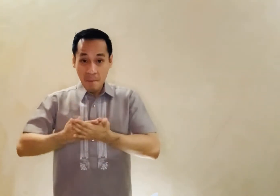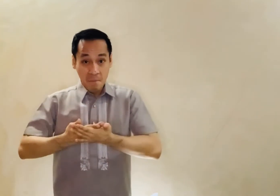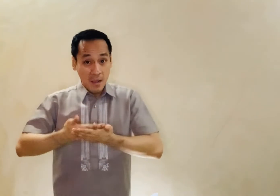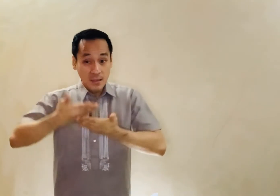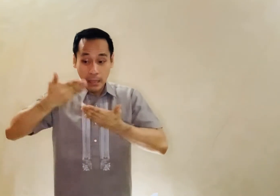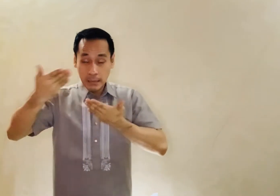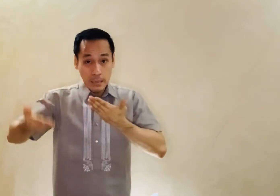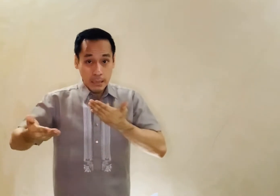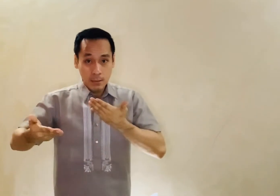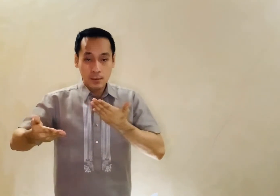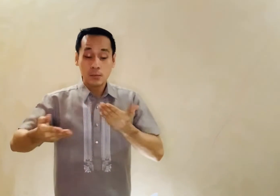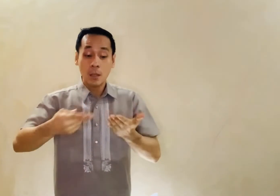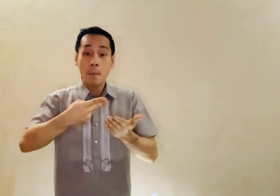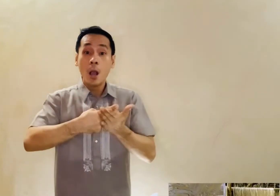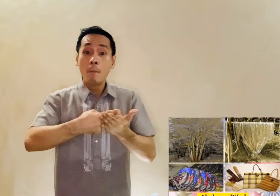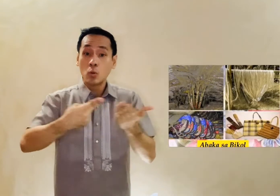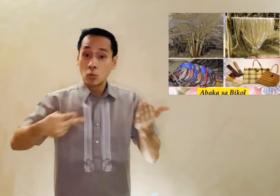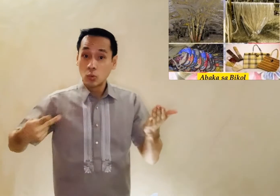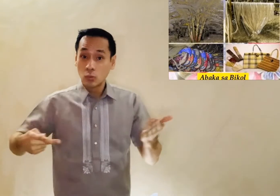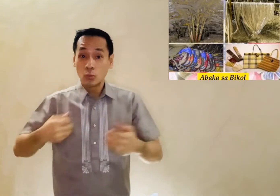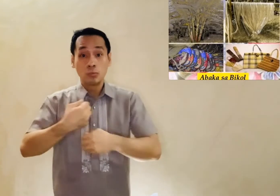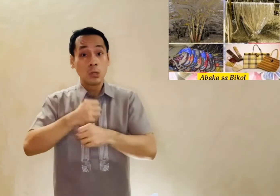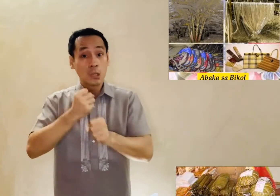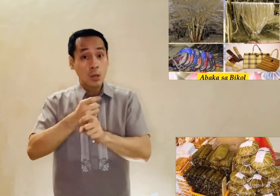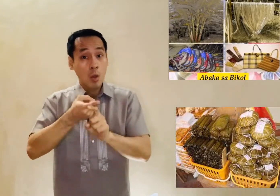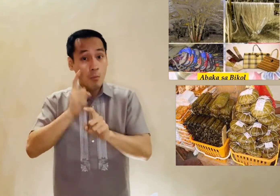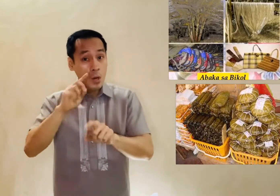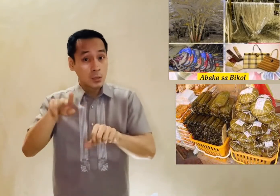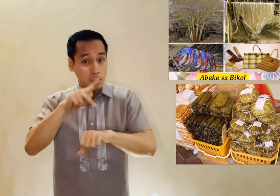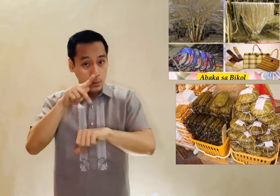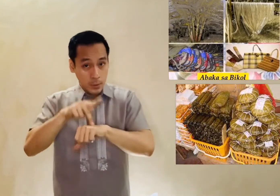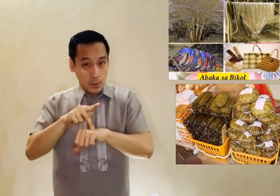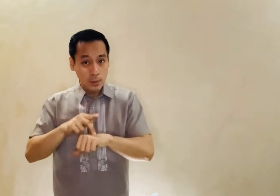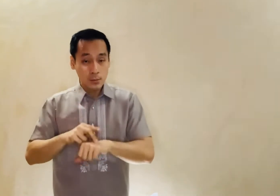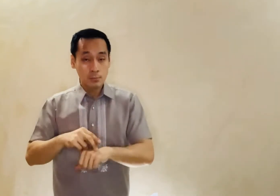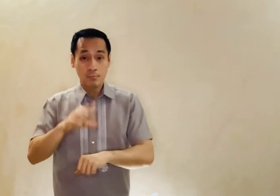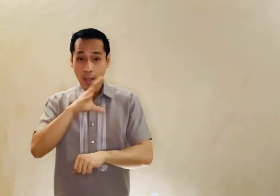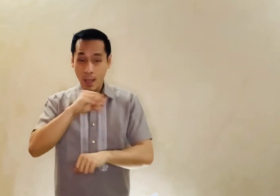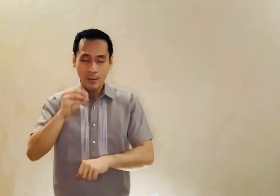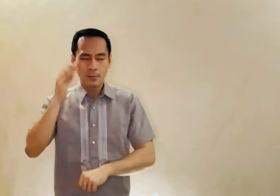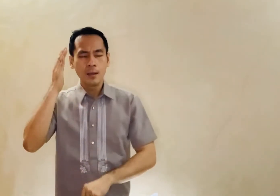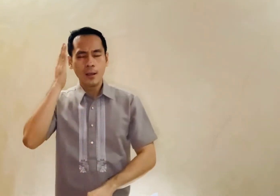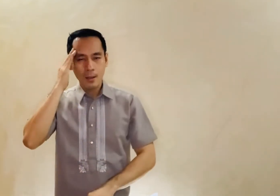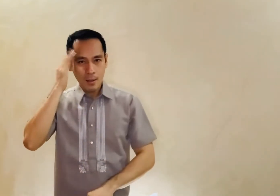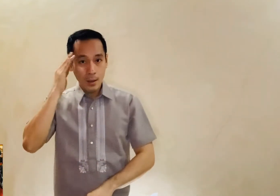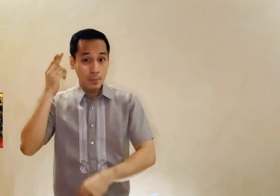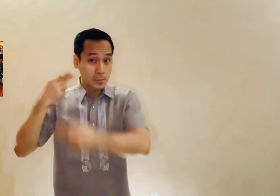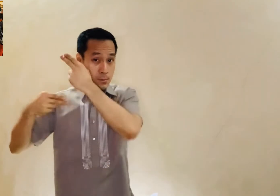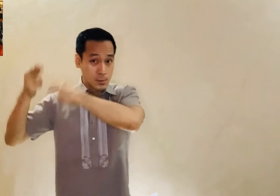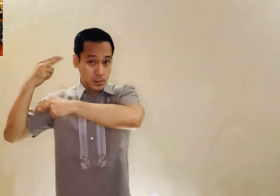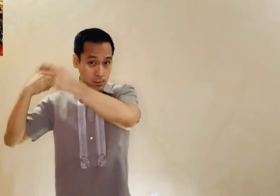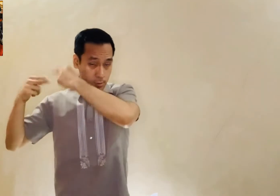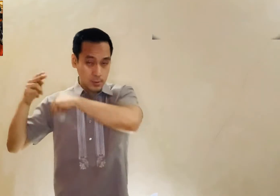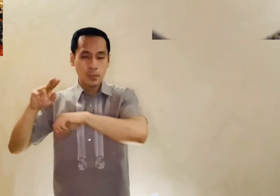Pagtangkilik sa mga produktong nyari dito at pagalam sa kasaysayan ng bansa.